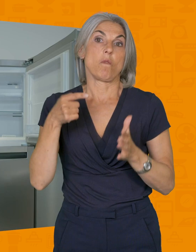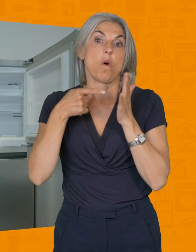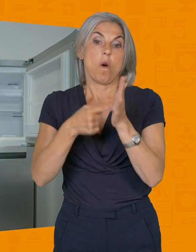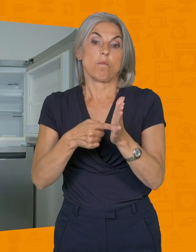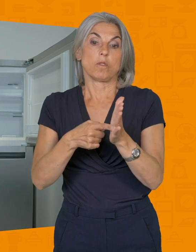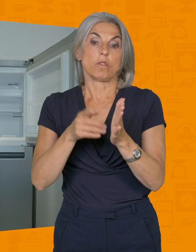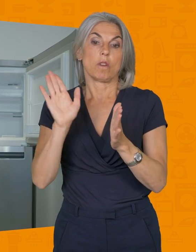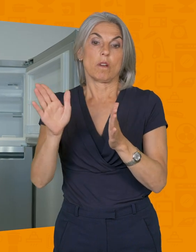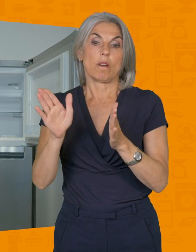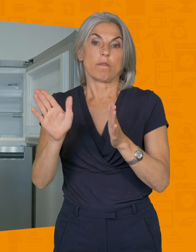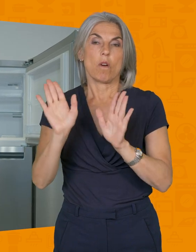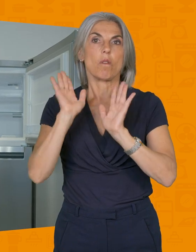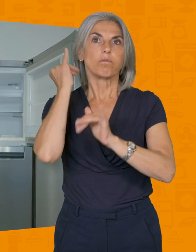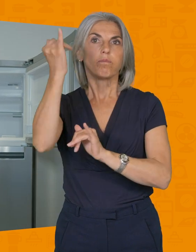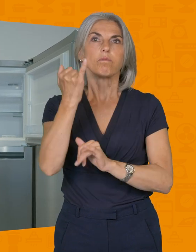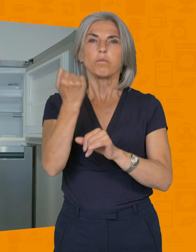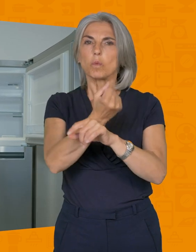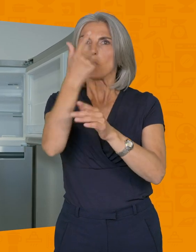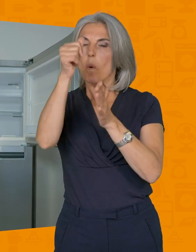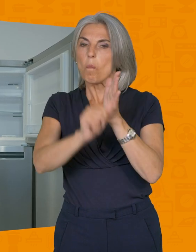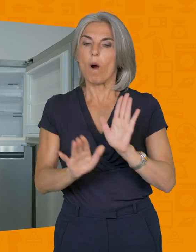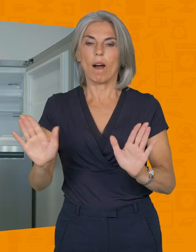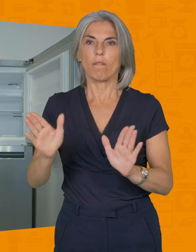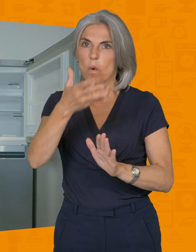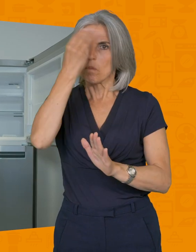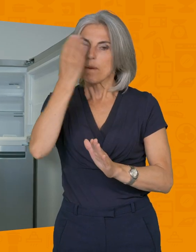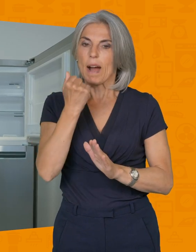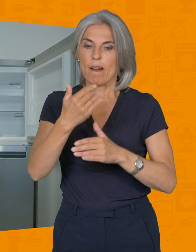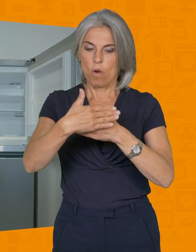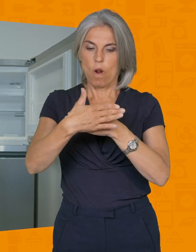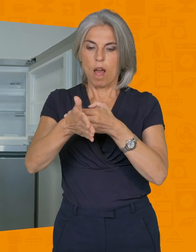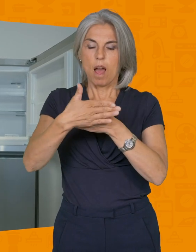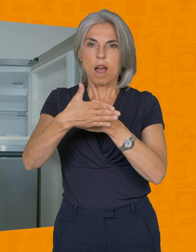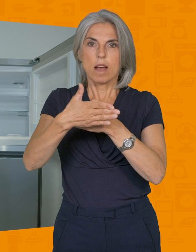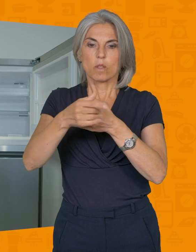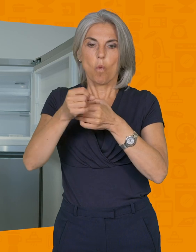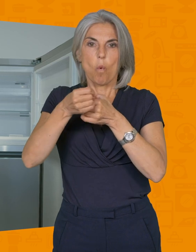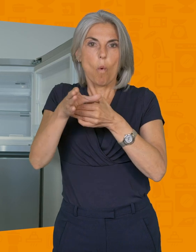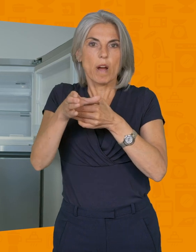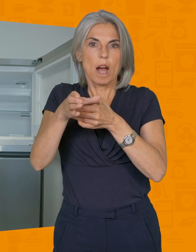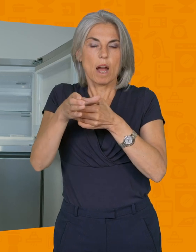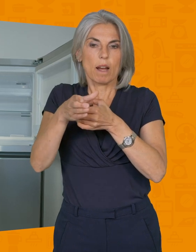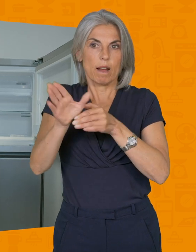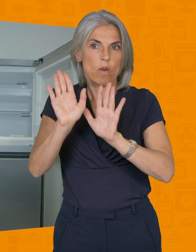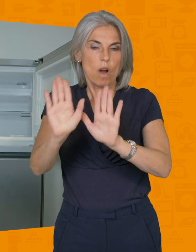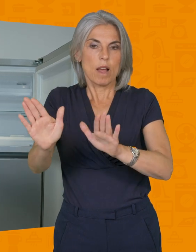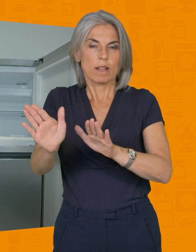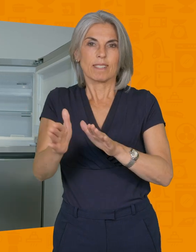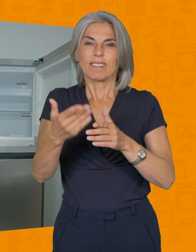le laisser non actif durant de longs n'oubliez jamais de bloquer pour que votre porte reste ouverte. Si un appareil qui ne